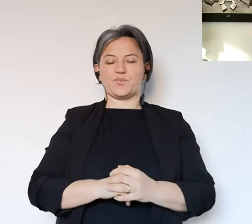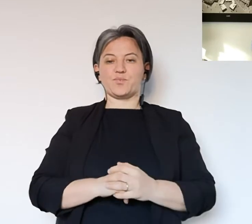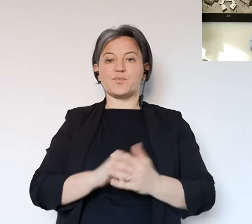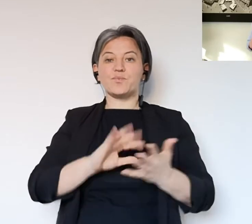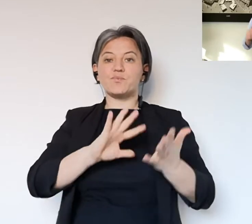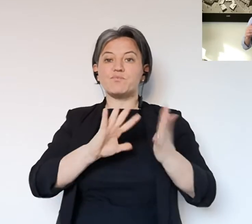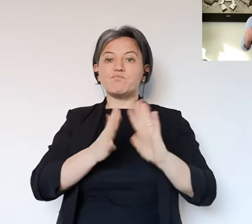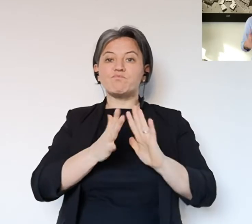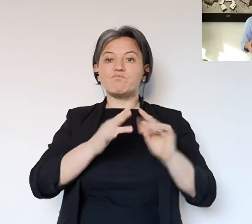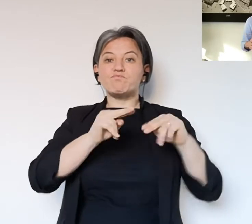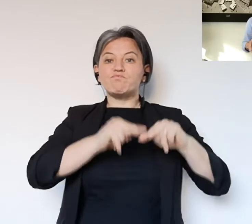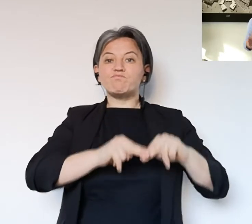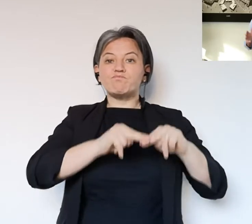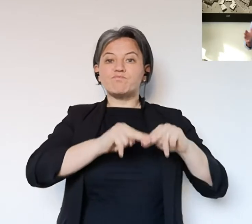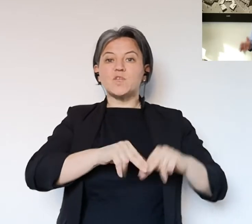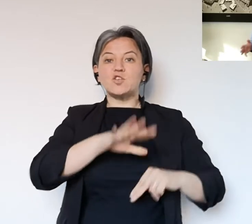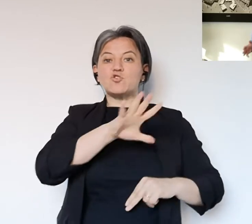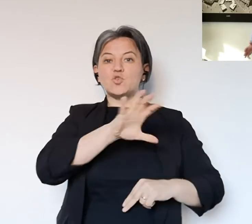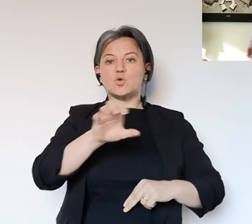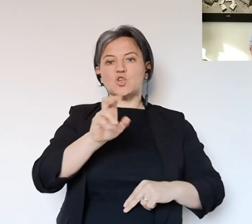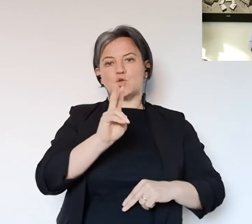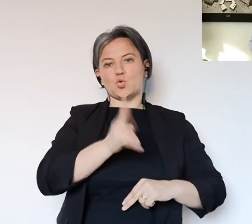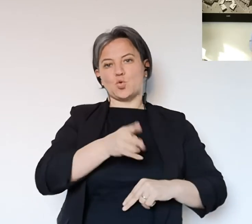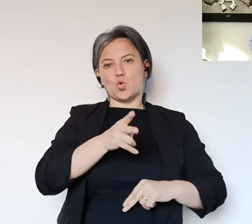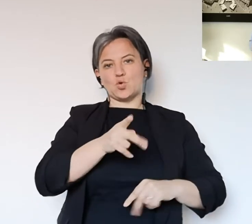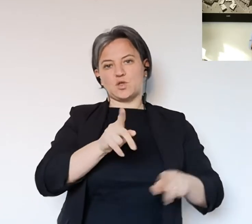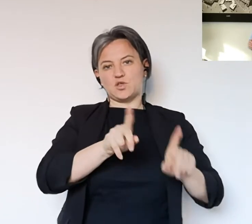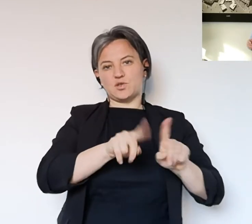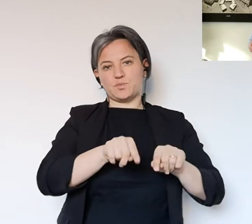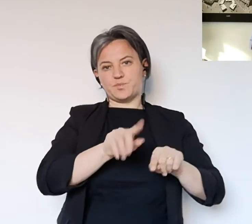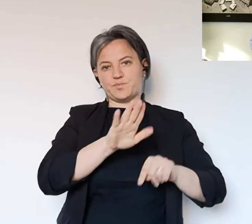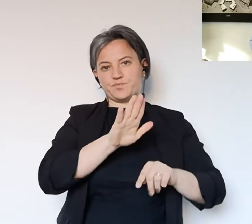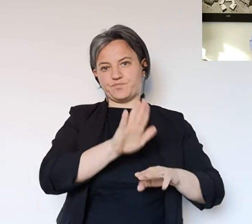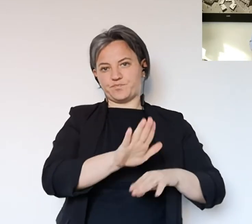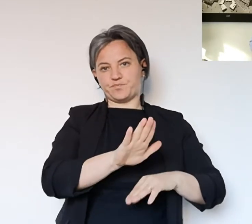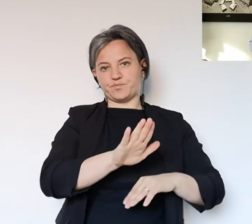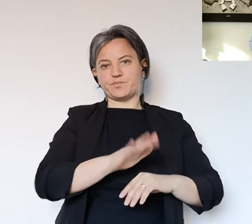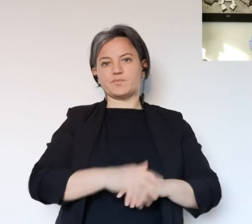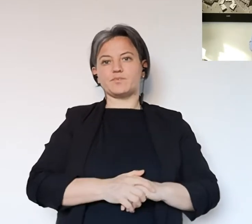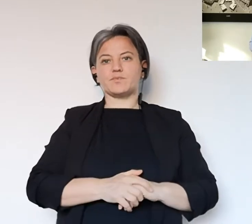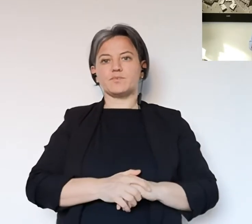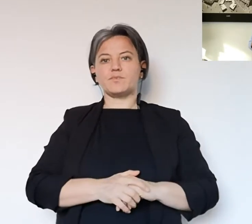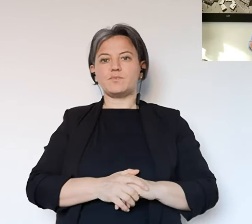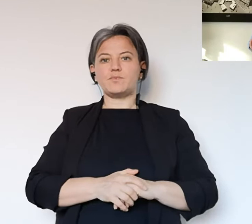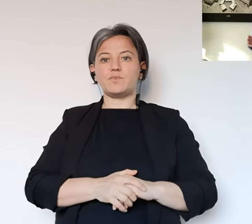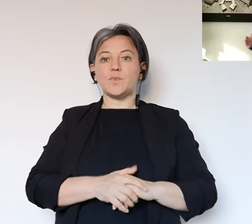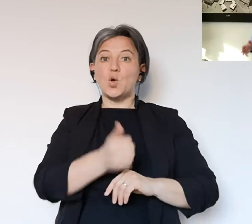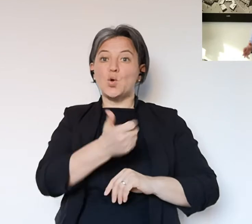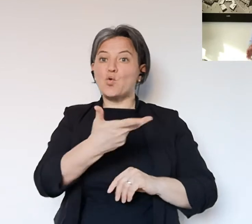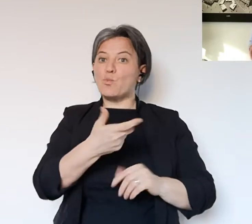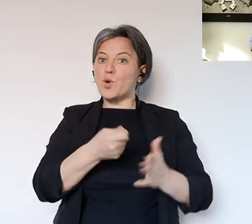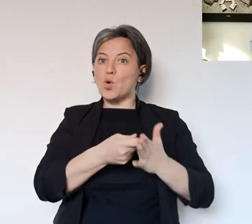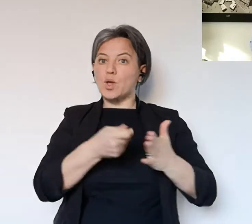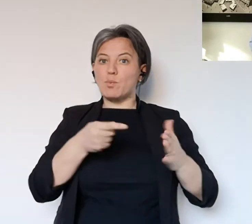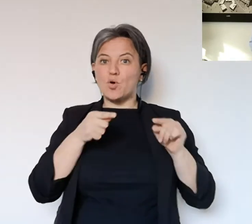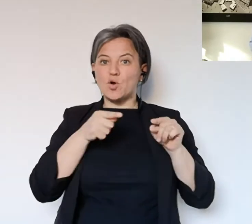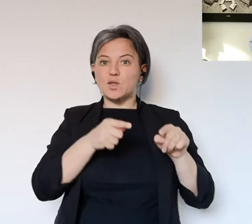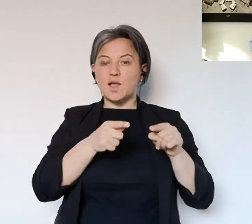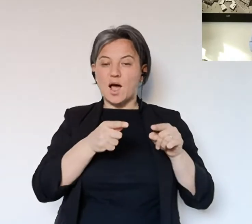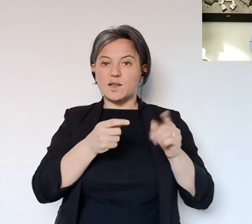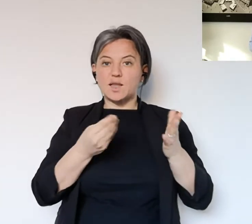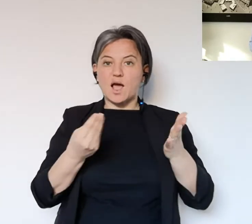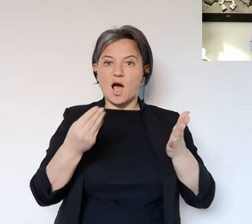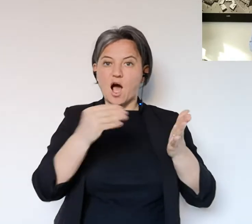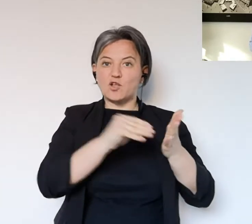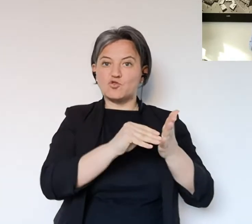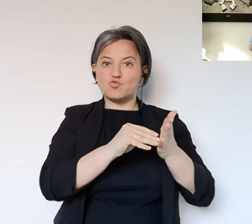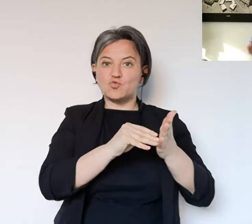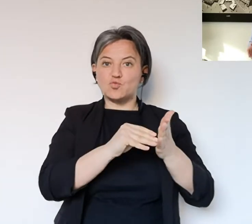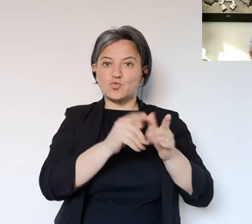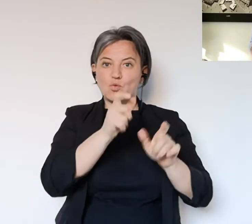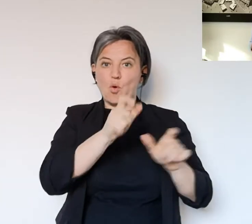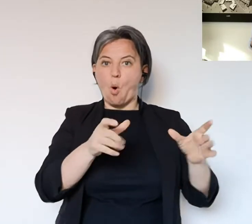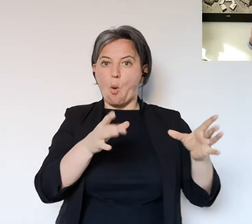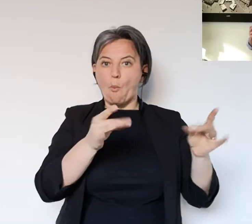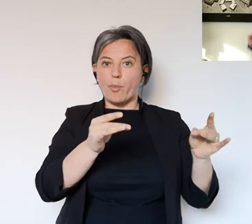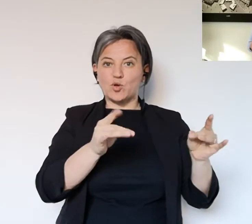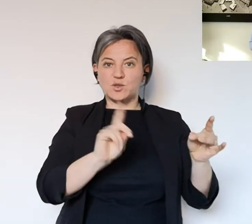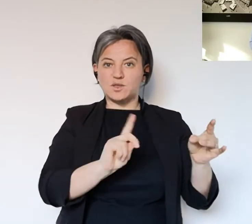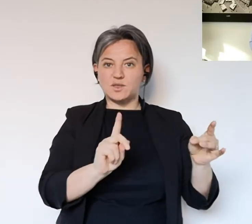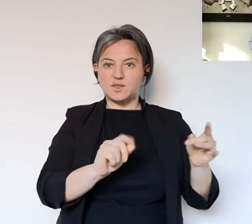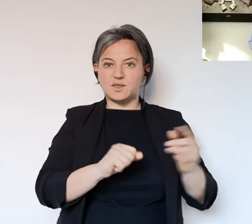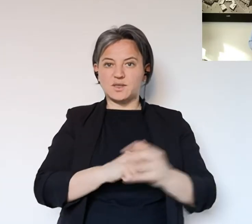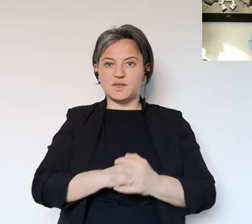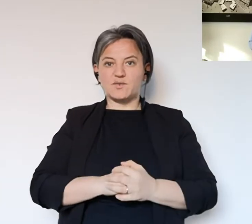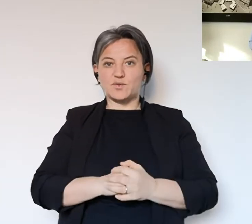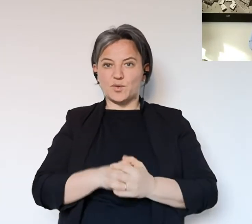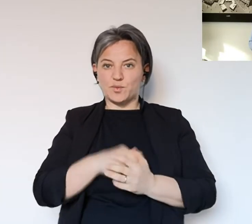a Carpi nessun nuovo positivo. Rimaniamo quindi a 512 positivi, è un dato importante,